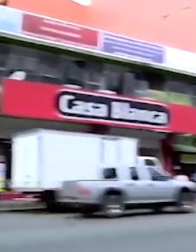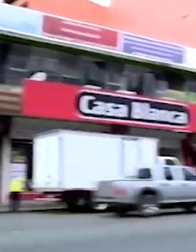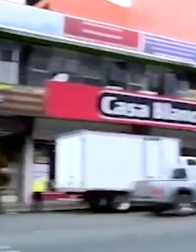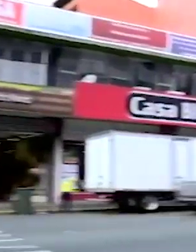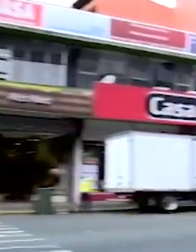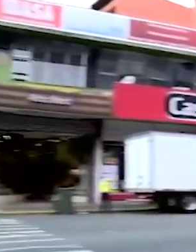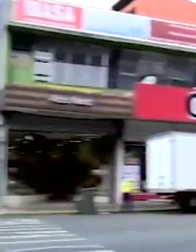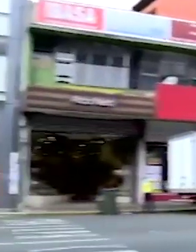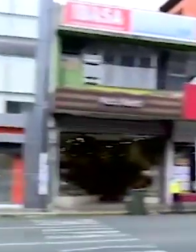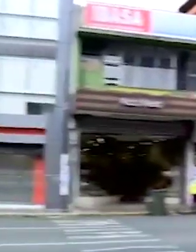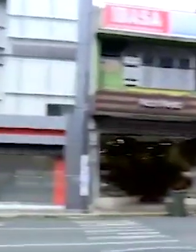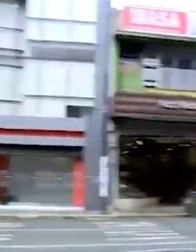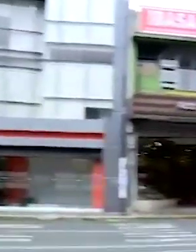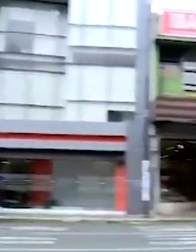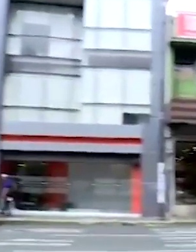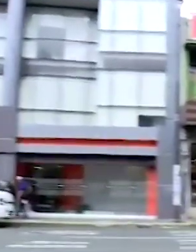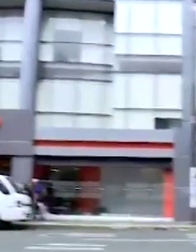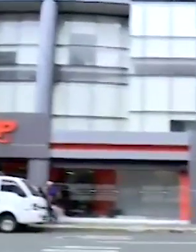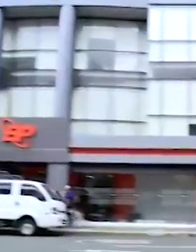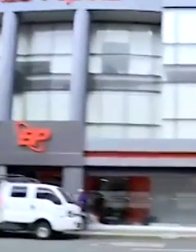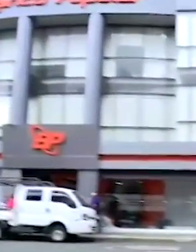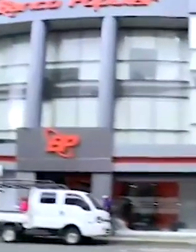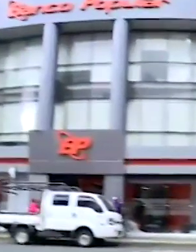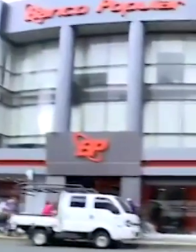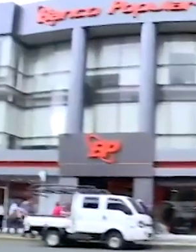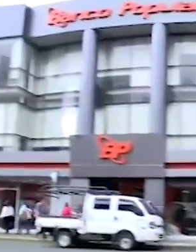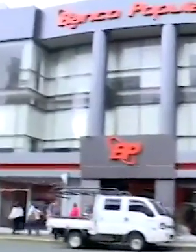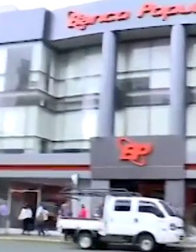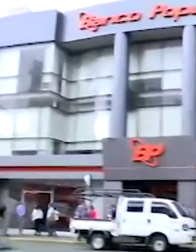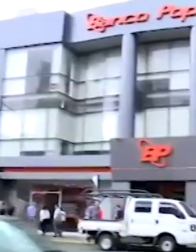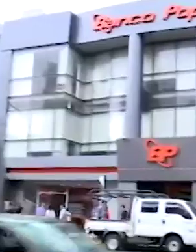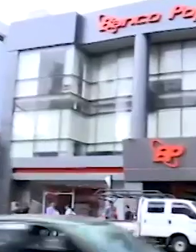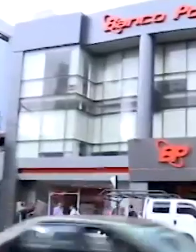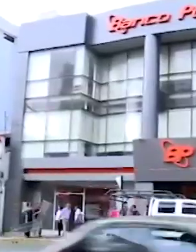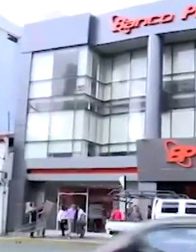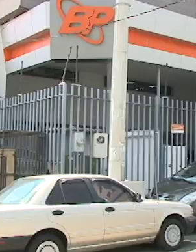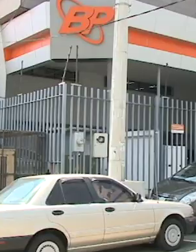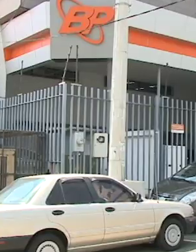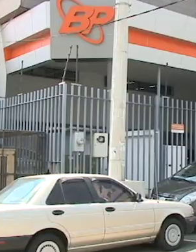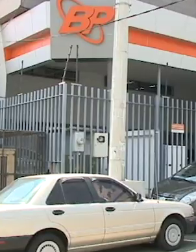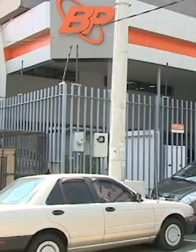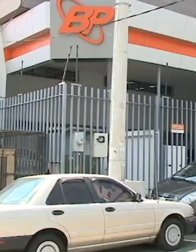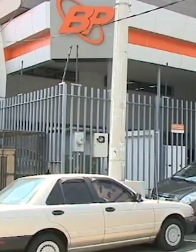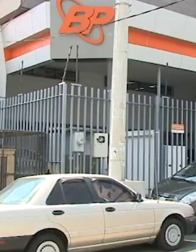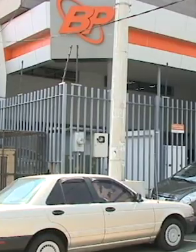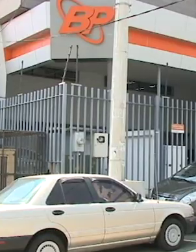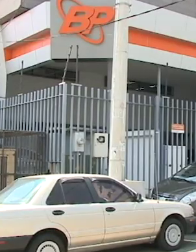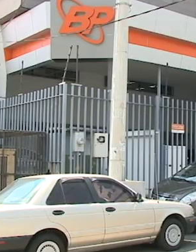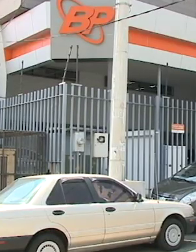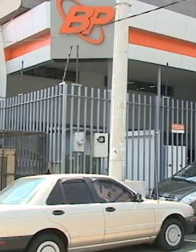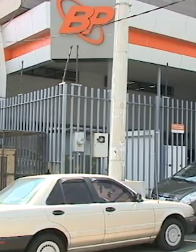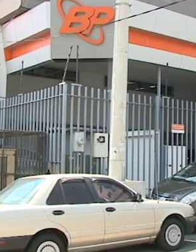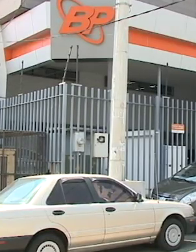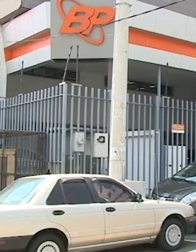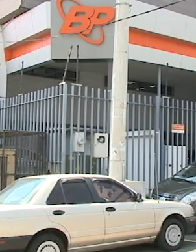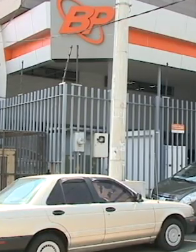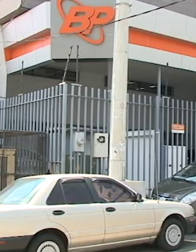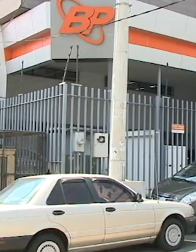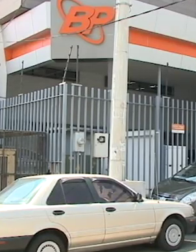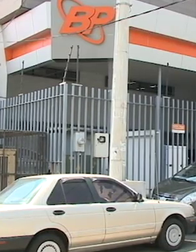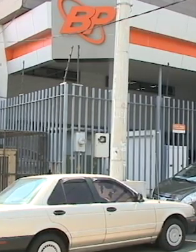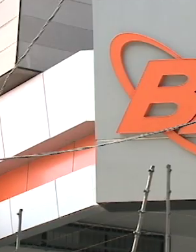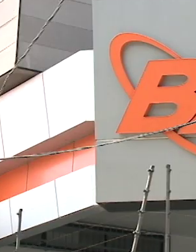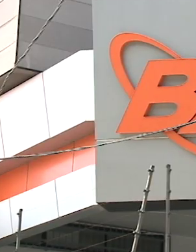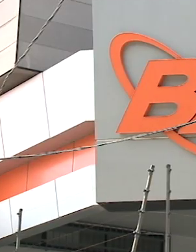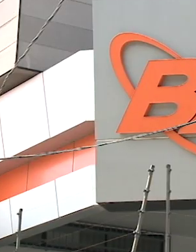Carlos Alvarado aseguró que la Asamblea de Trabajadores del Banco Popular deberá analizar el caso de Rodríguez por desobediencia. Según